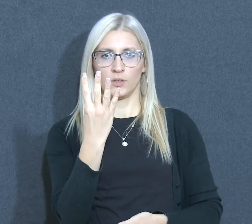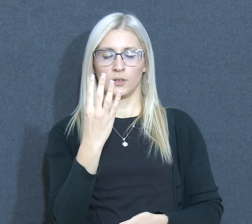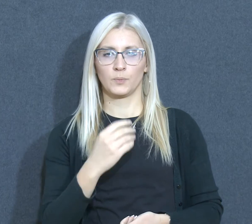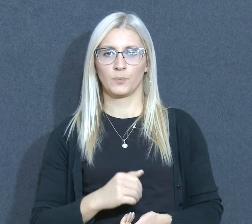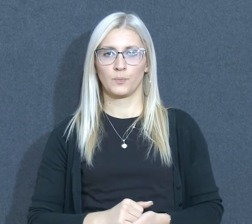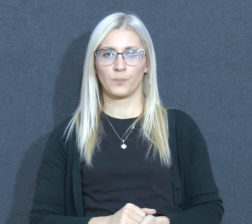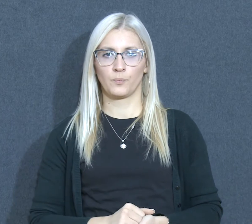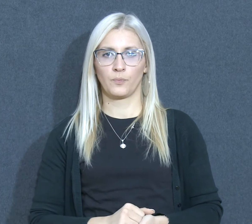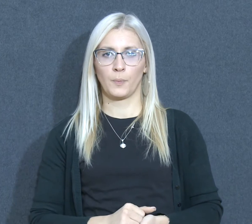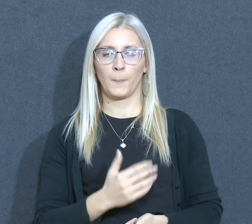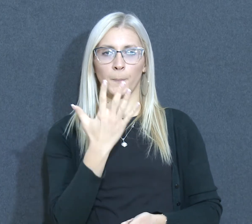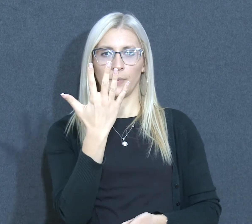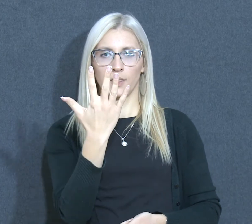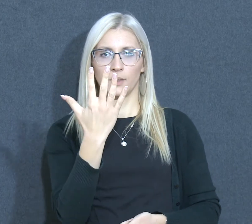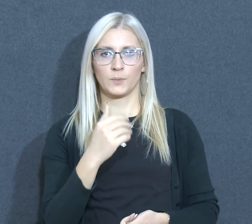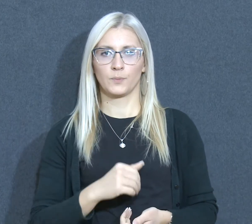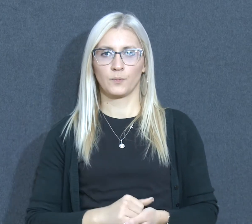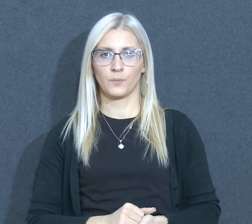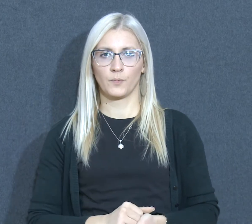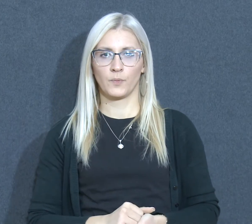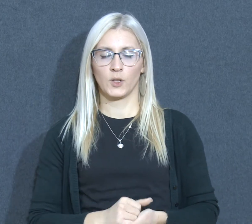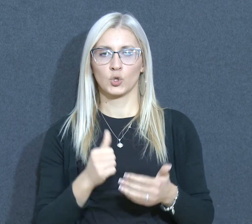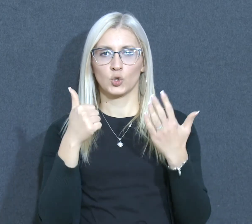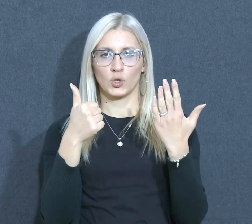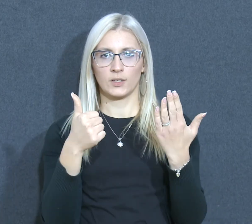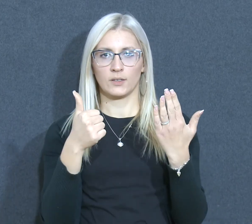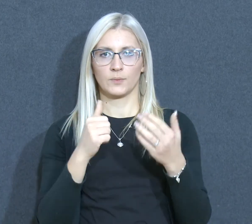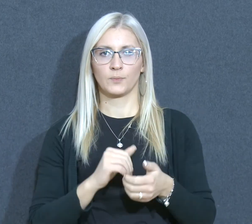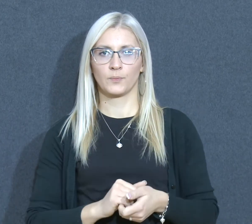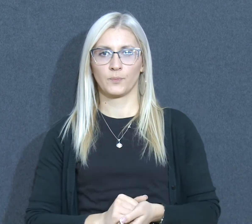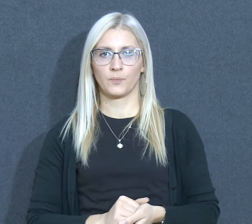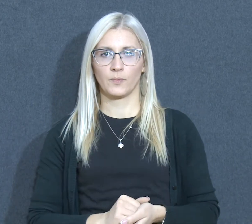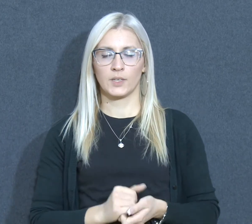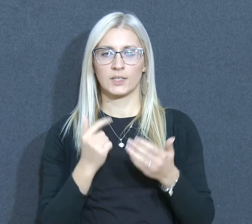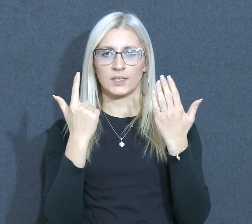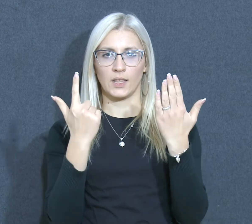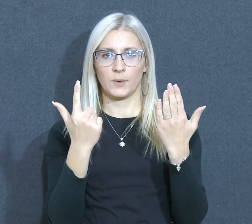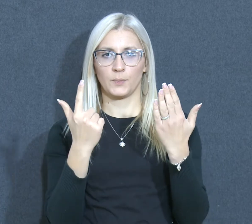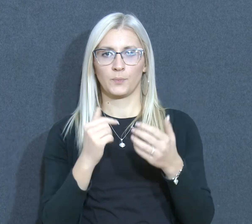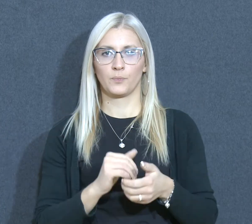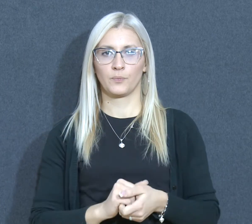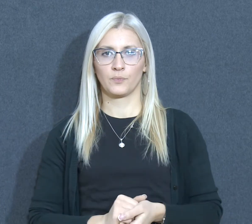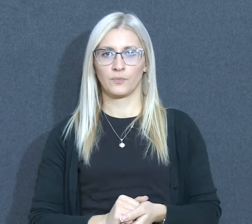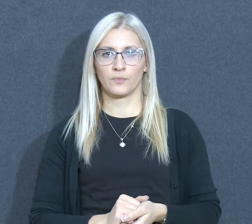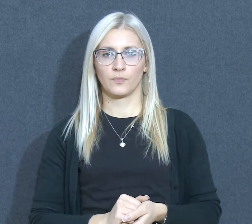5, 6, 7, 8,